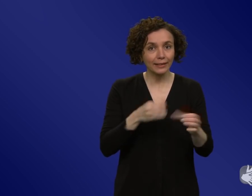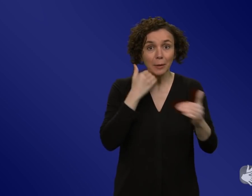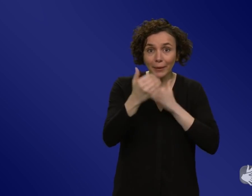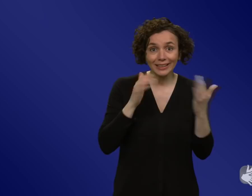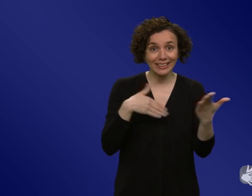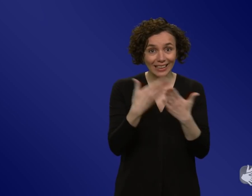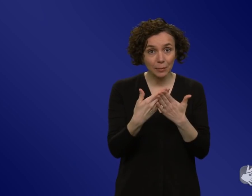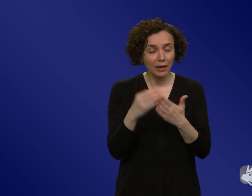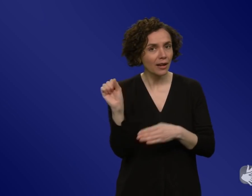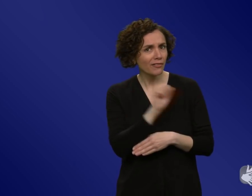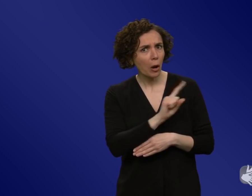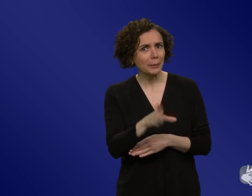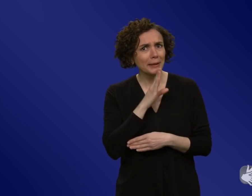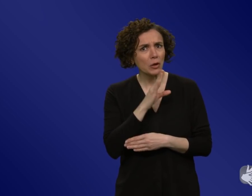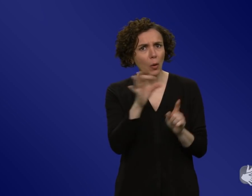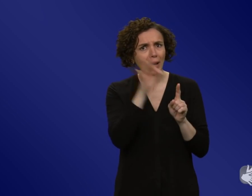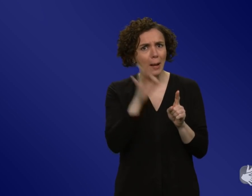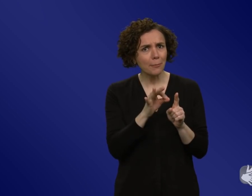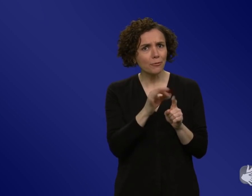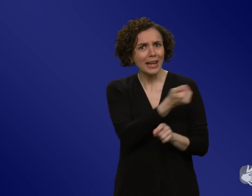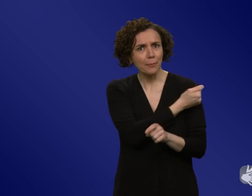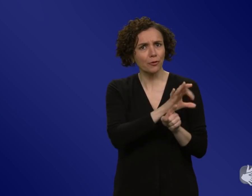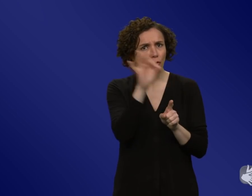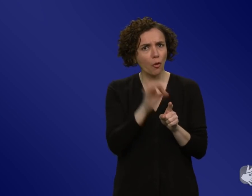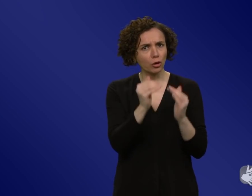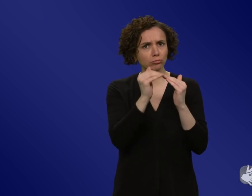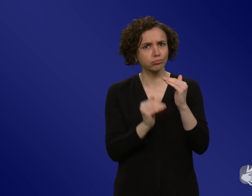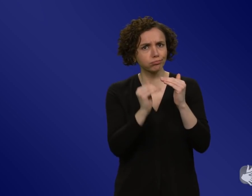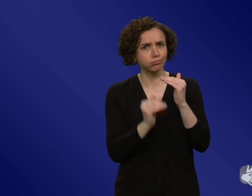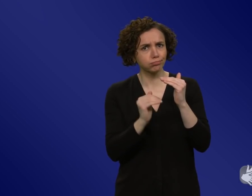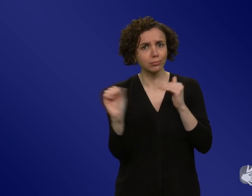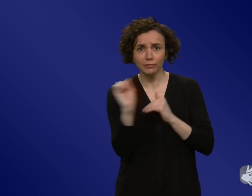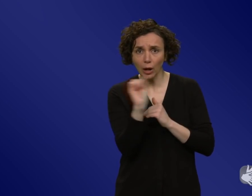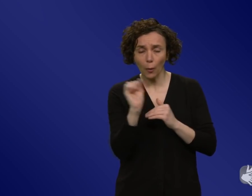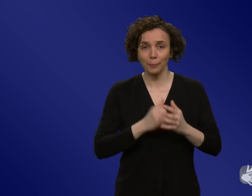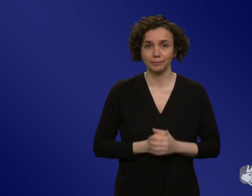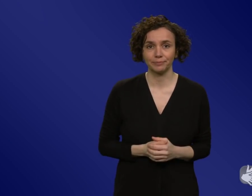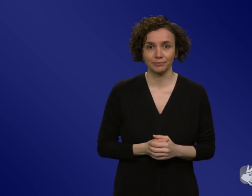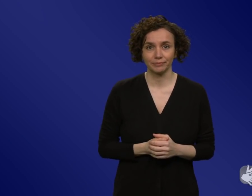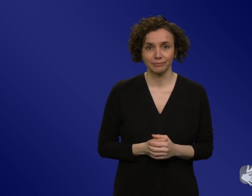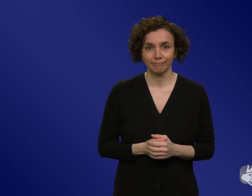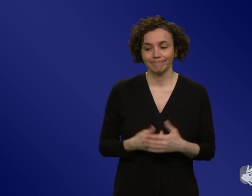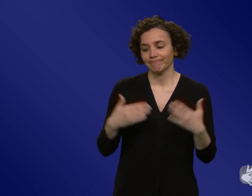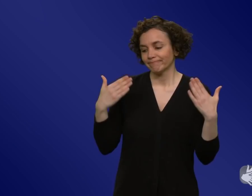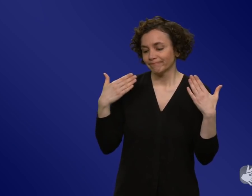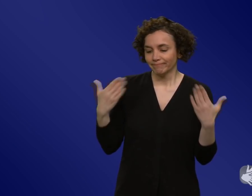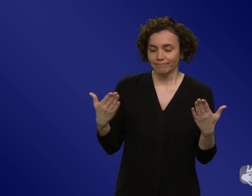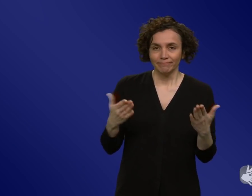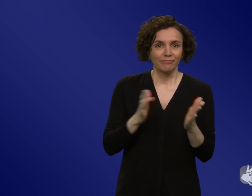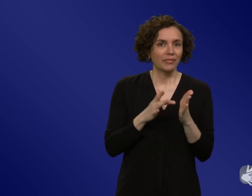das nicht gereicht? Also vieles der Kommunikation ist nicht allzu allgemein verständlich. Beispielsweise zusammen gegen